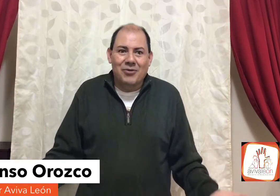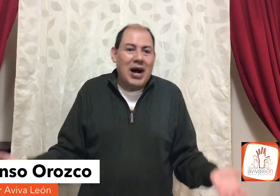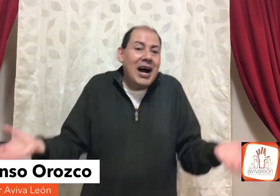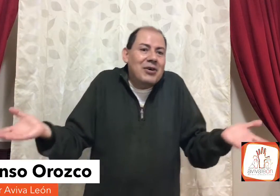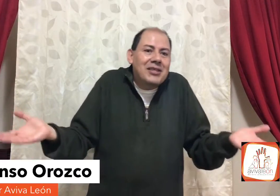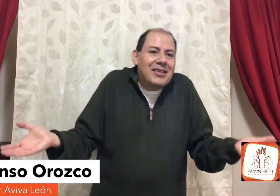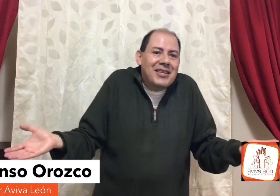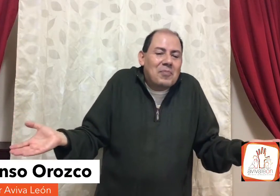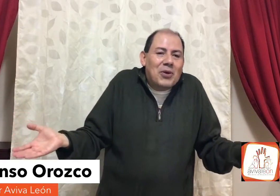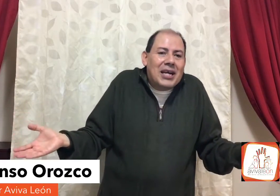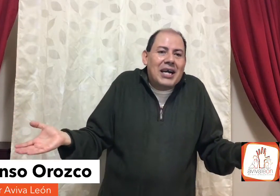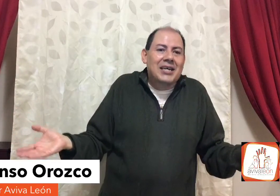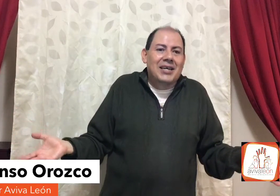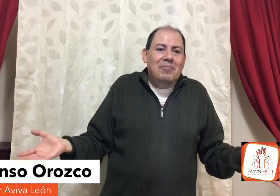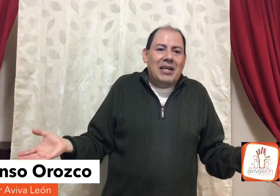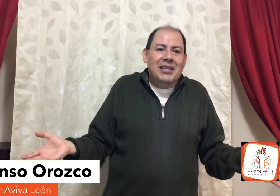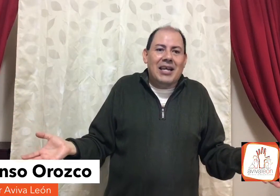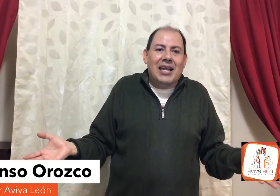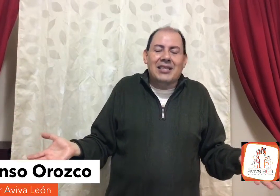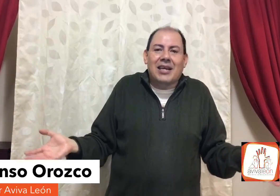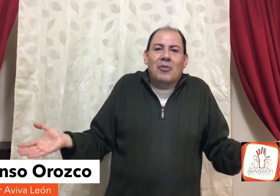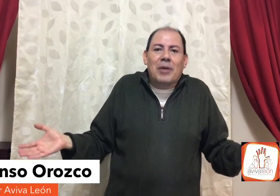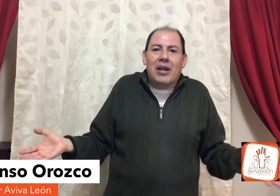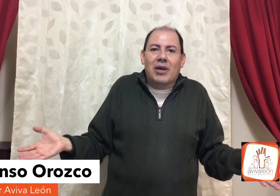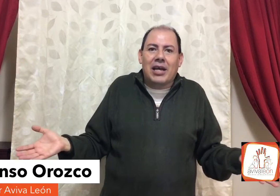guau, en este tiempo, hija, parece que la gente se compra lo que,